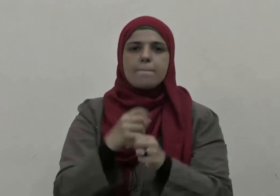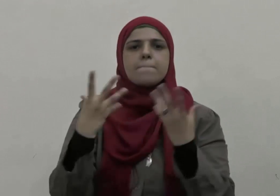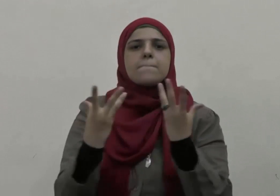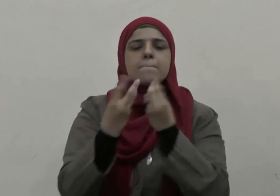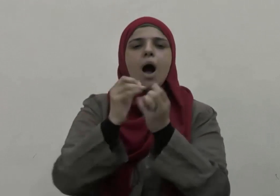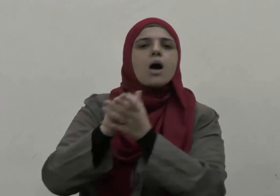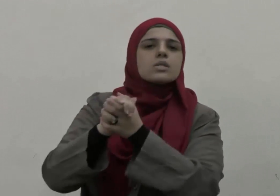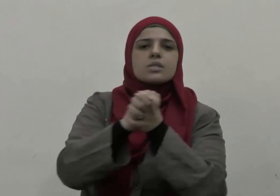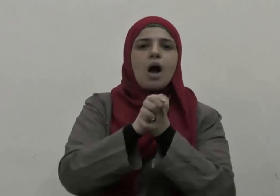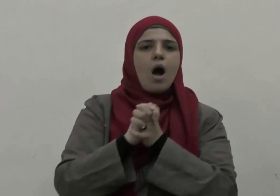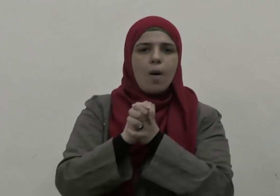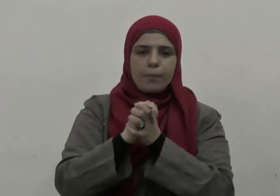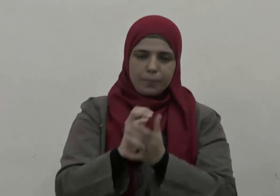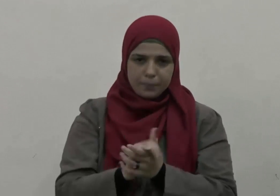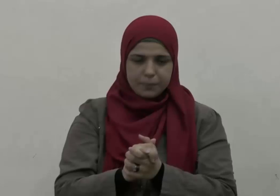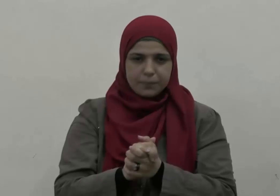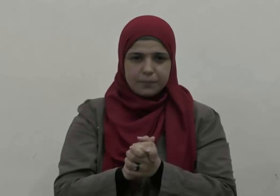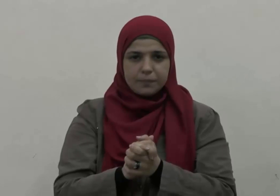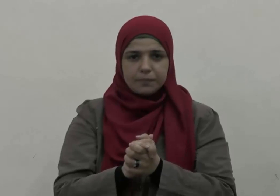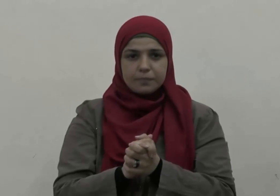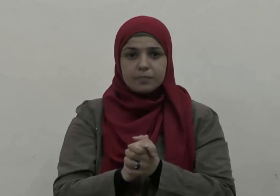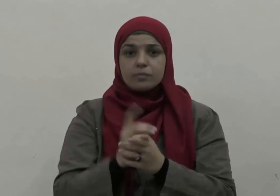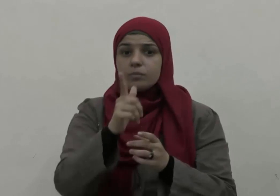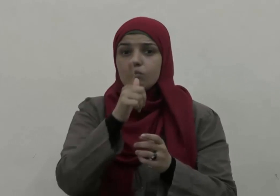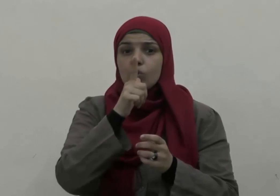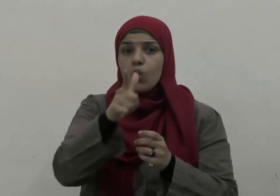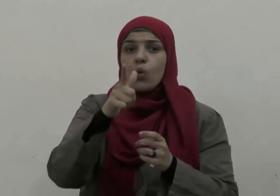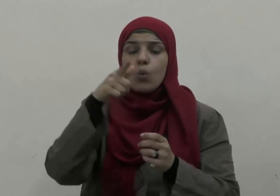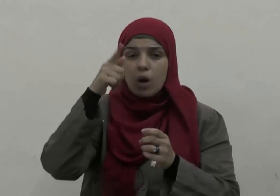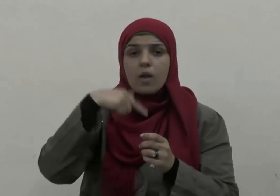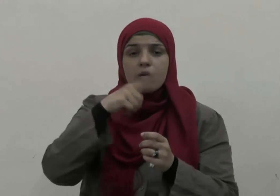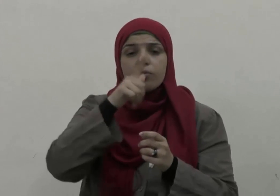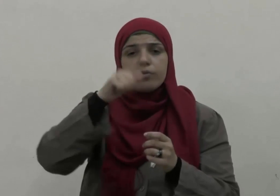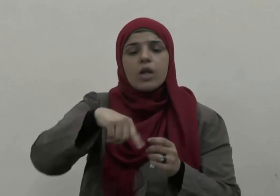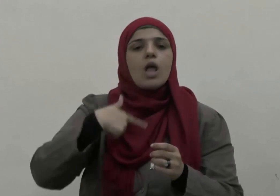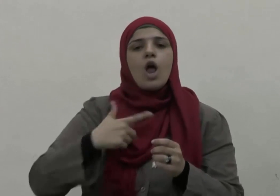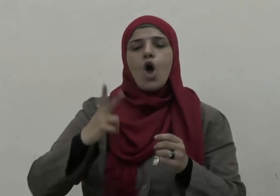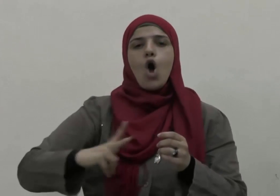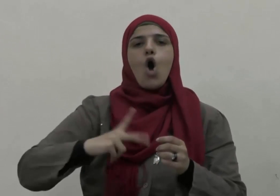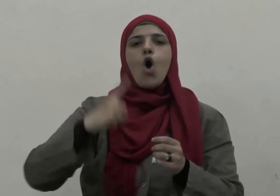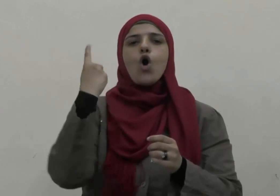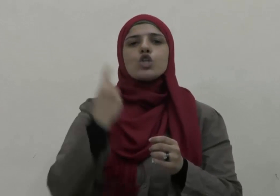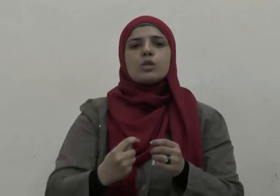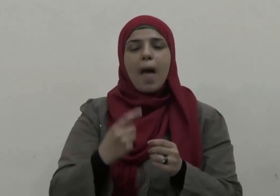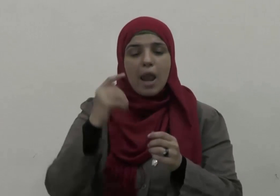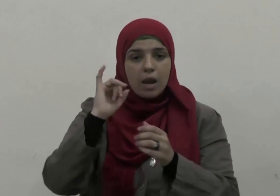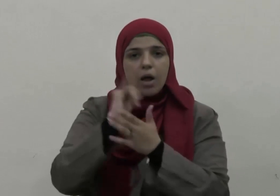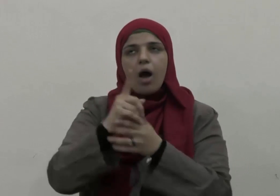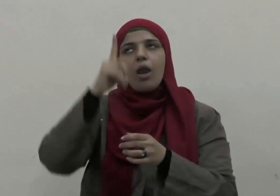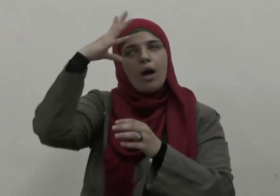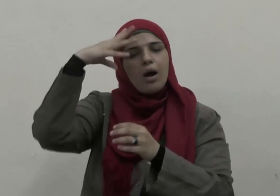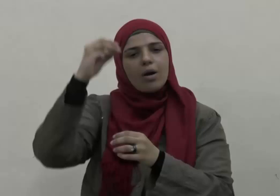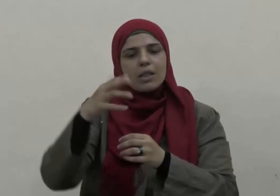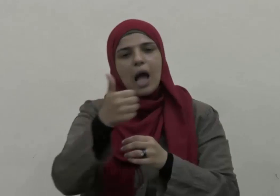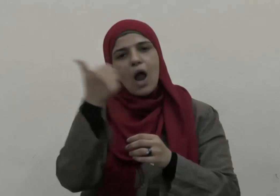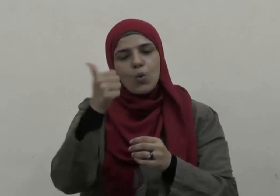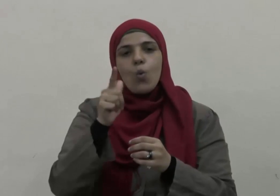وسلم مع أصحابه الكرام يقول سيدنا عثمان بن عفان رضي الله